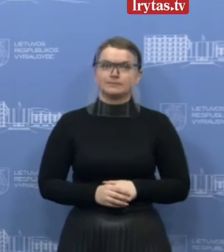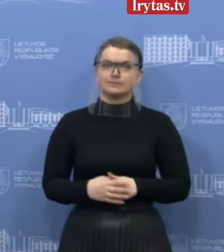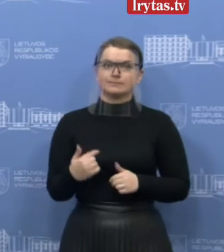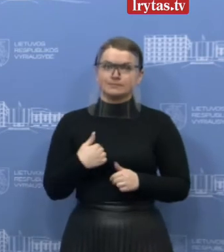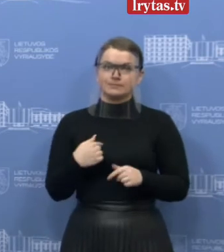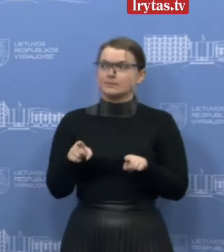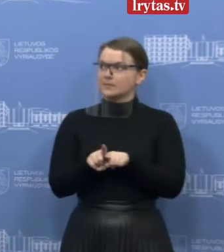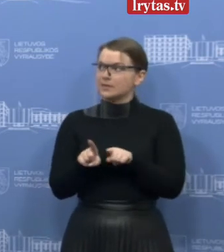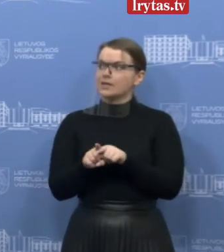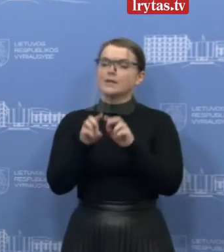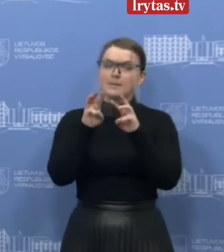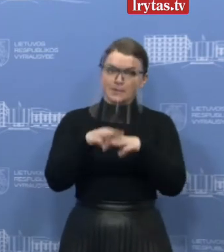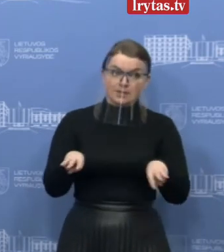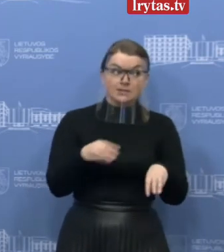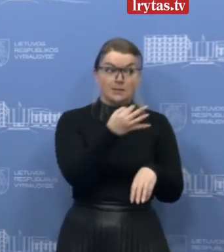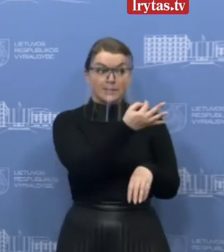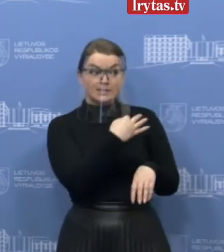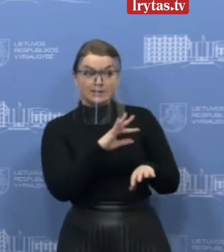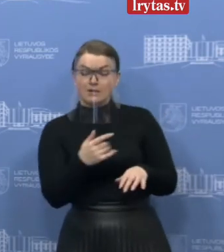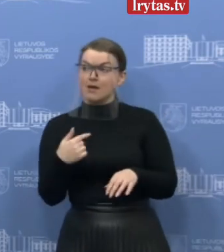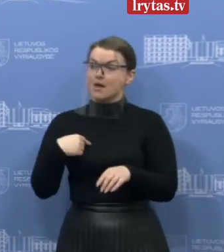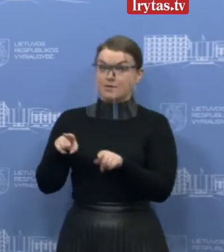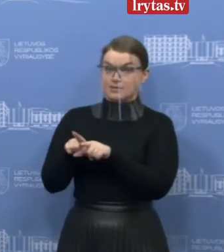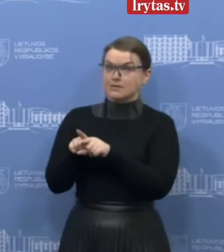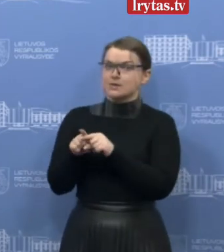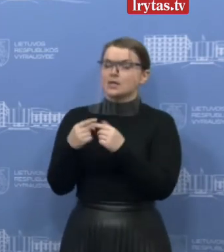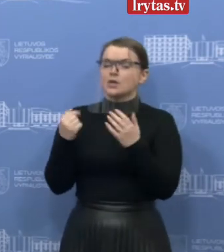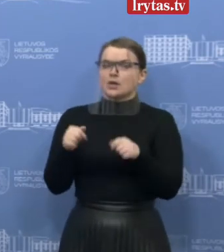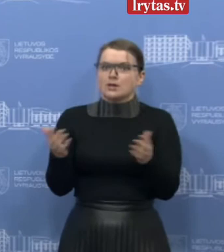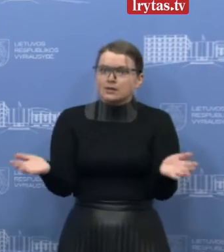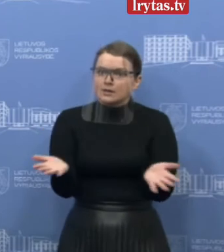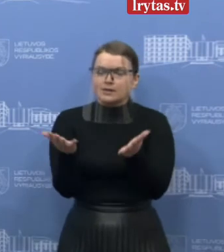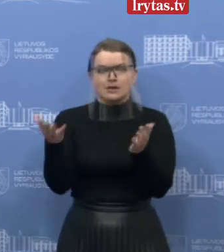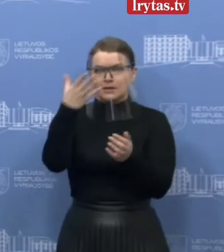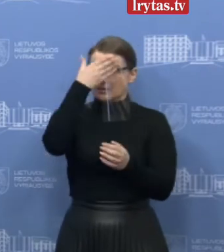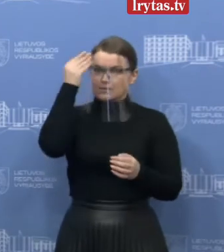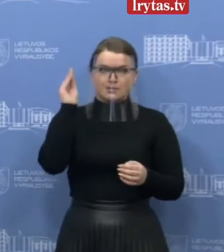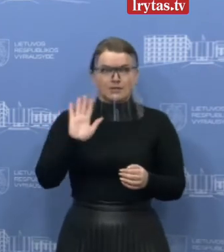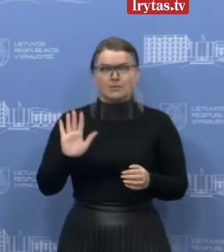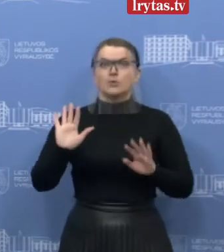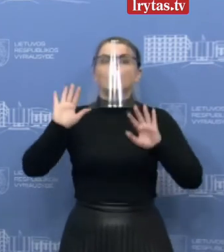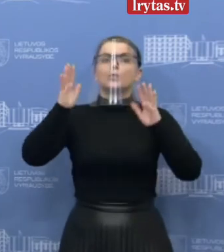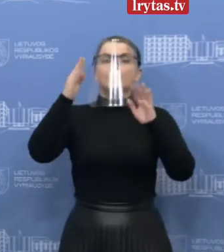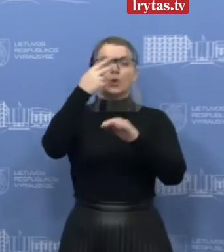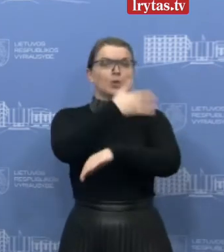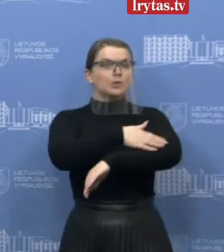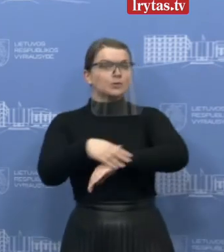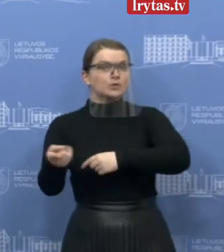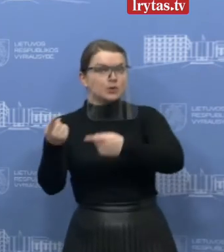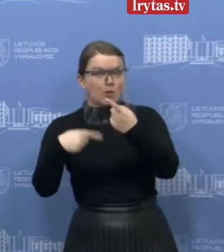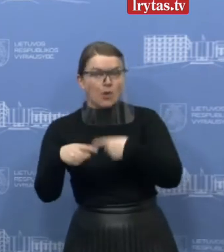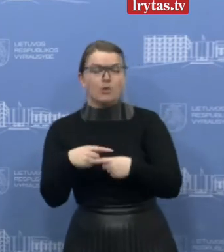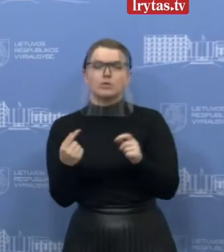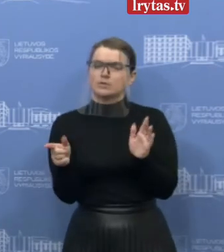irgi prisijungiu prie ministro ir visos vyriausybės raginimo, kad nepamirštume laikyti šio įsipareigojimo